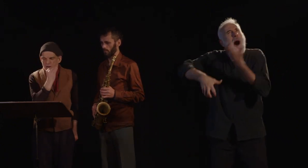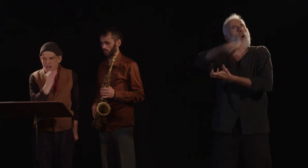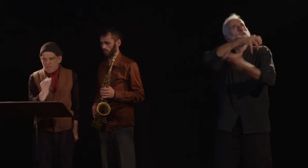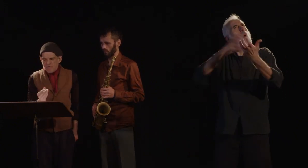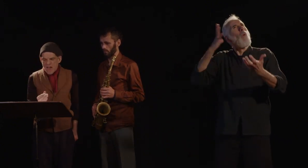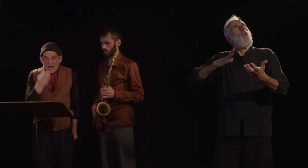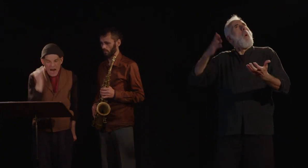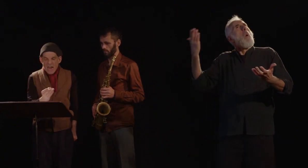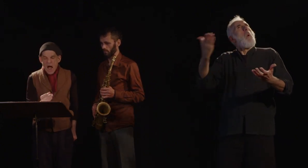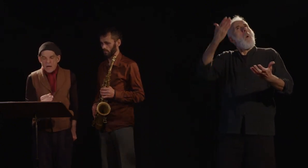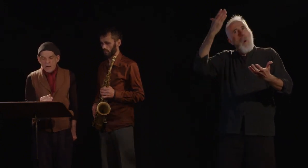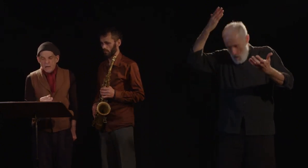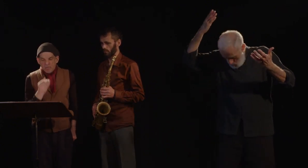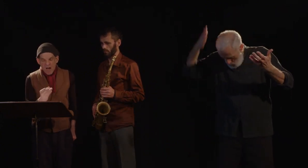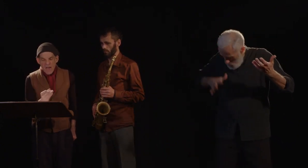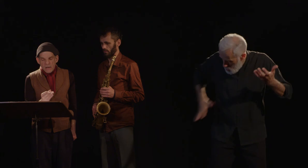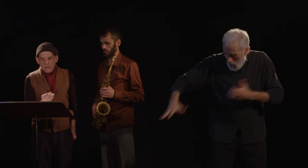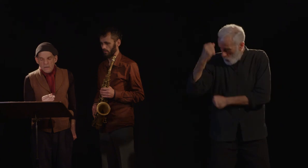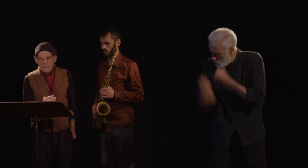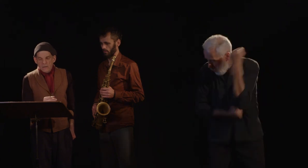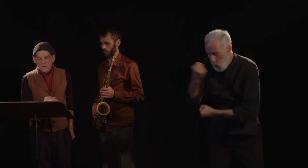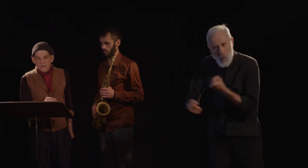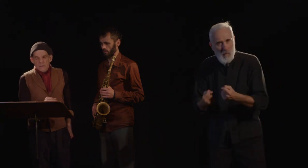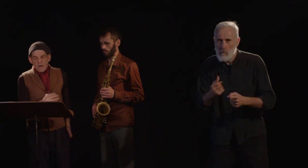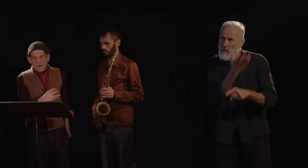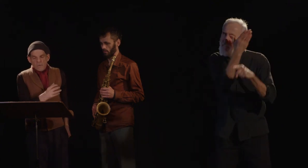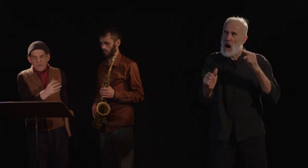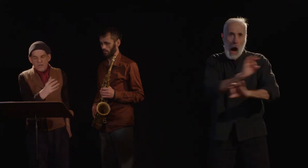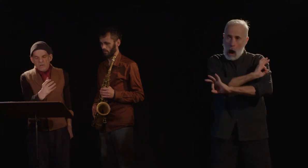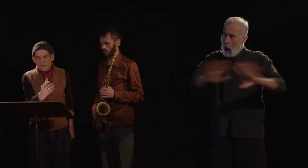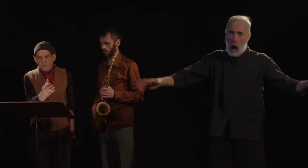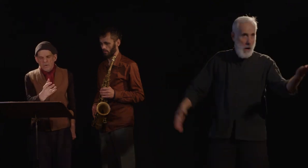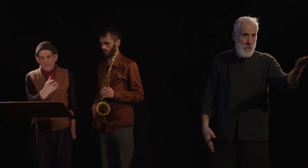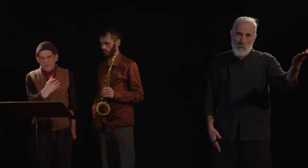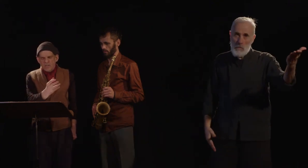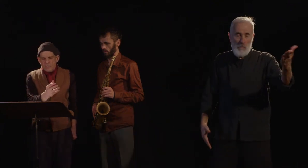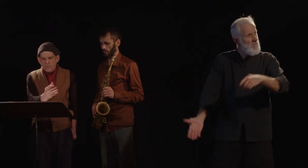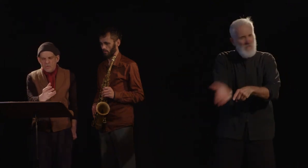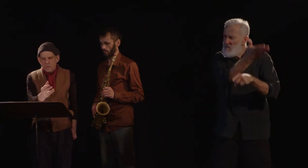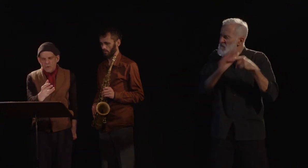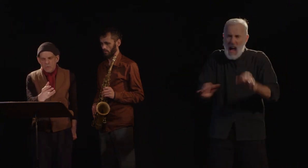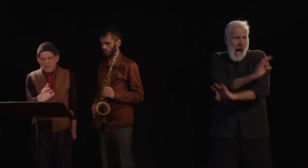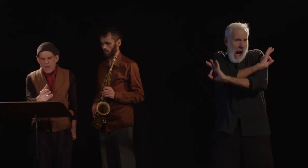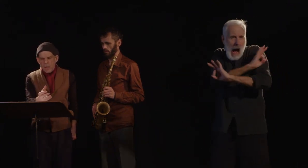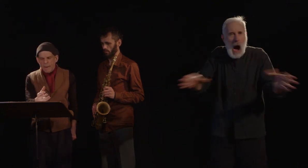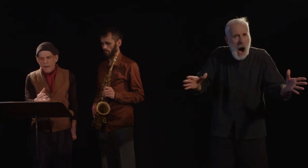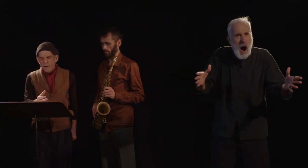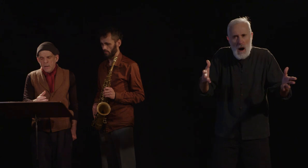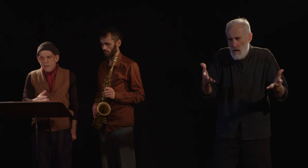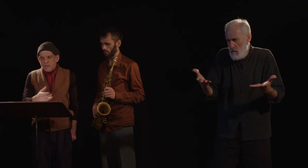rien fait. Rien fait. Tant que dans cette œuvre de destruction et de ténèbres qui